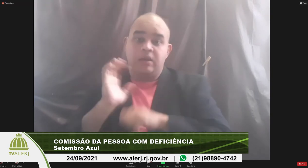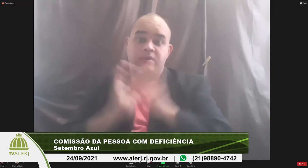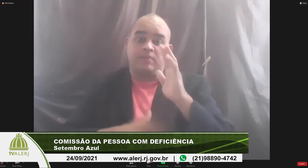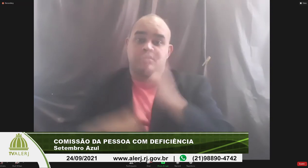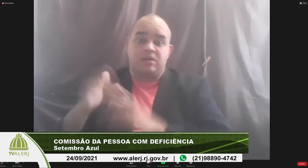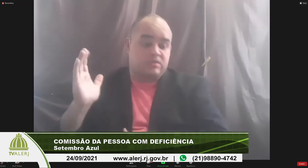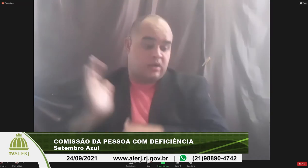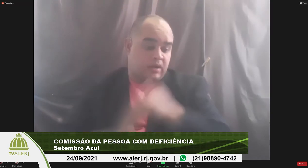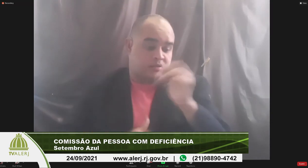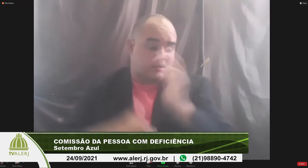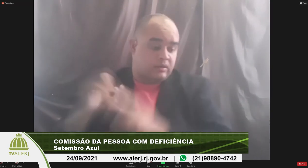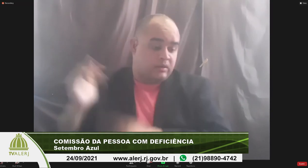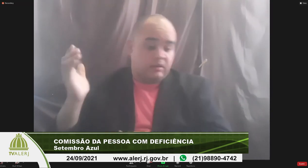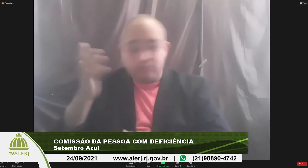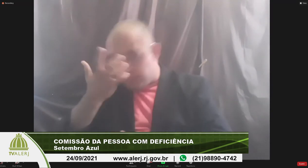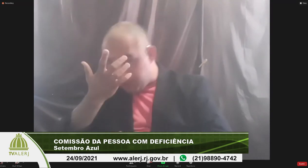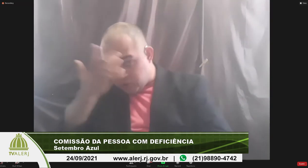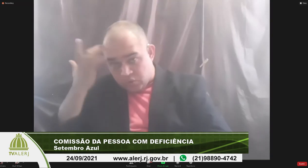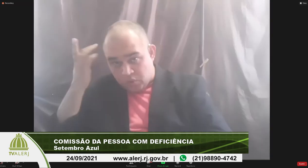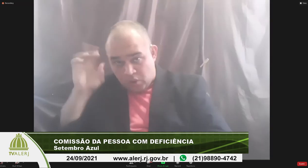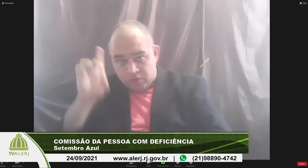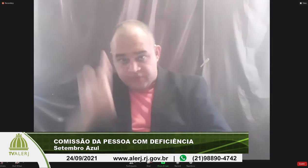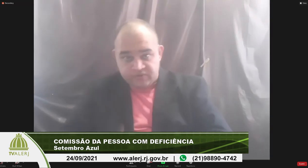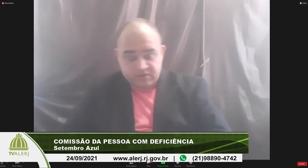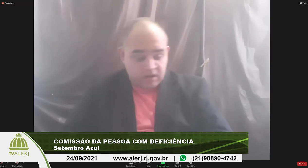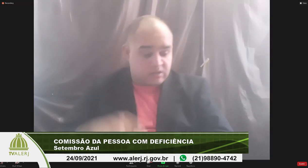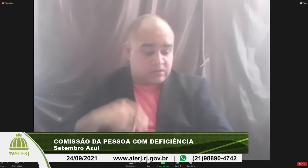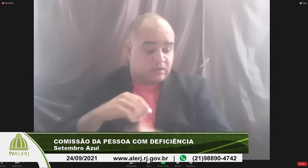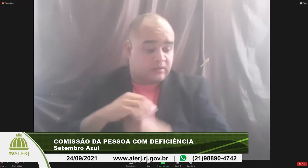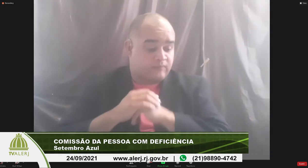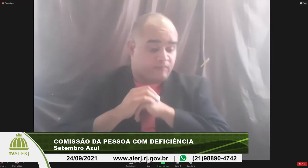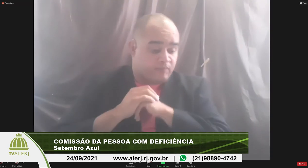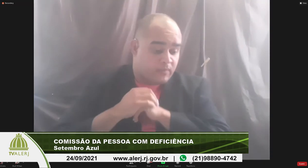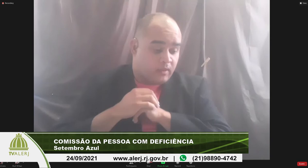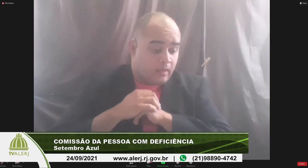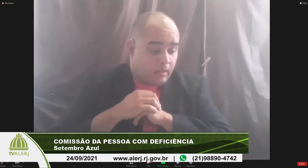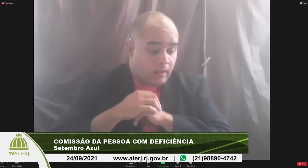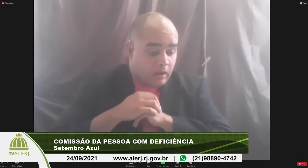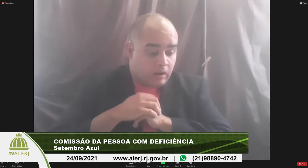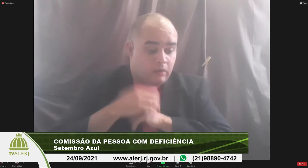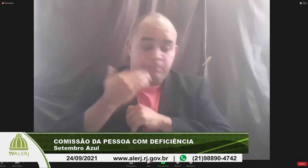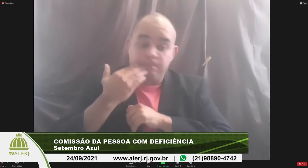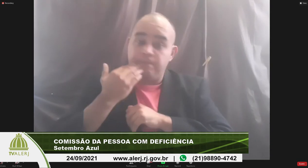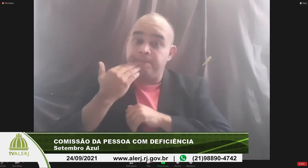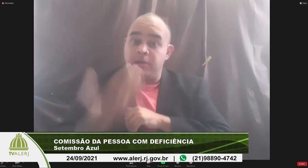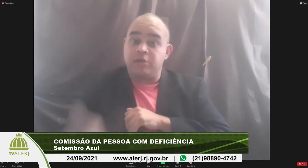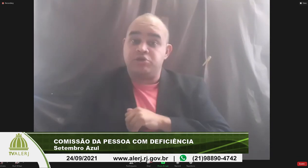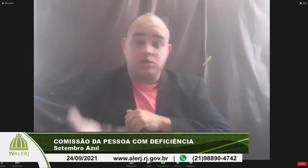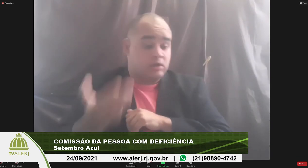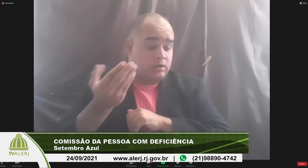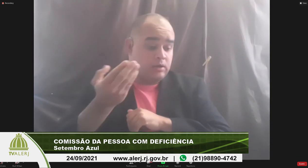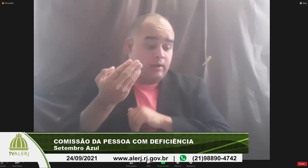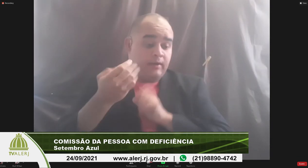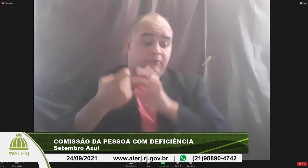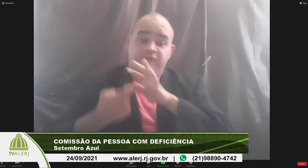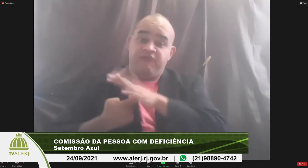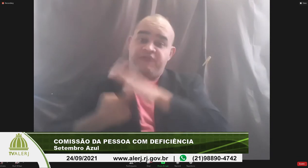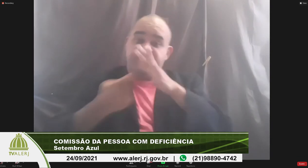especializada para pessoas com deficiência pedir